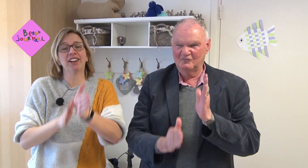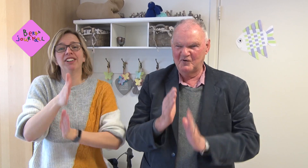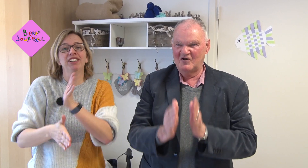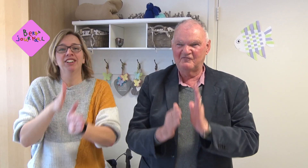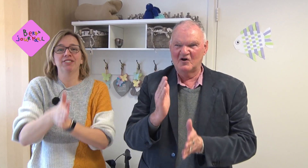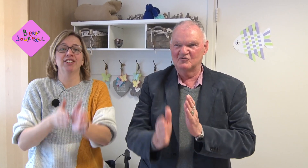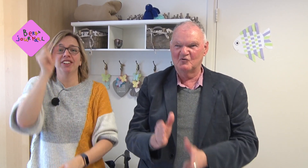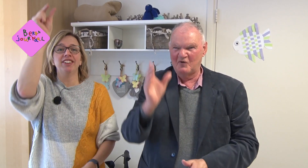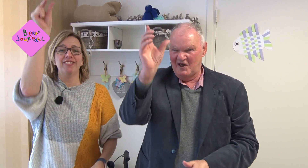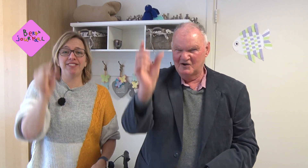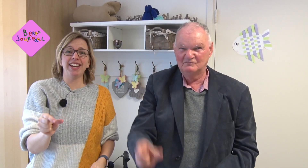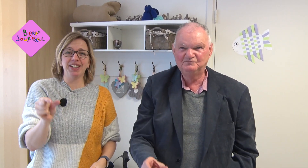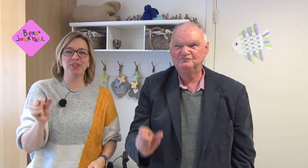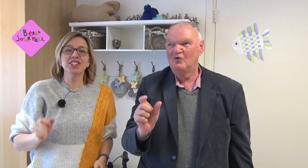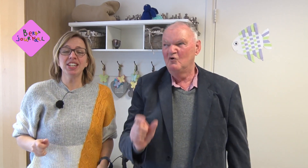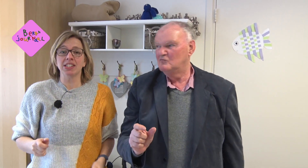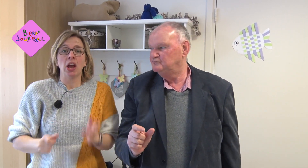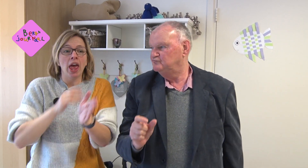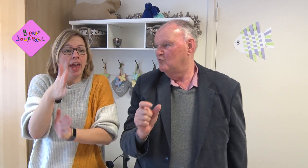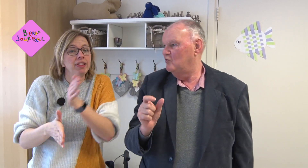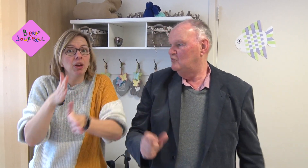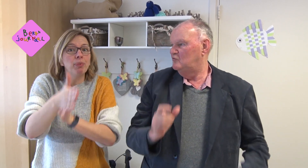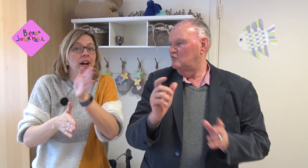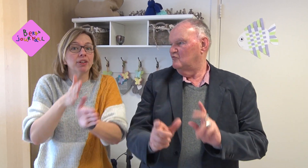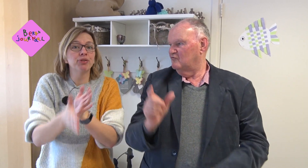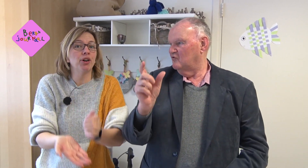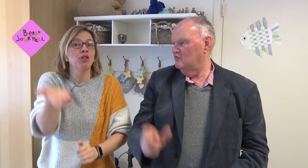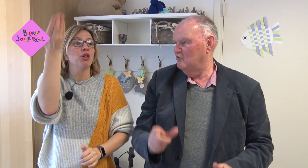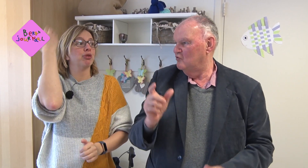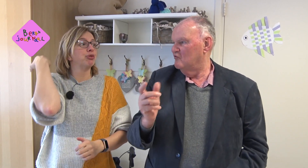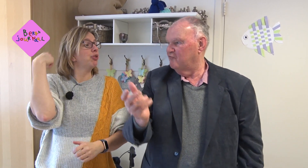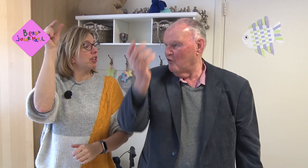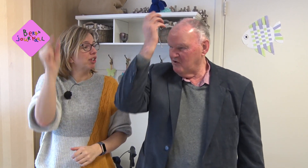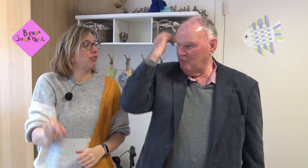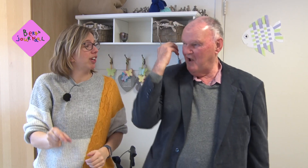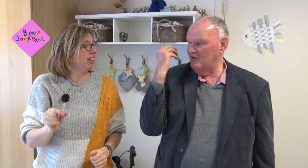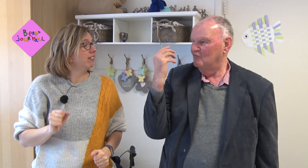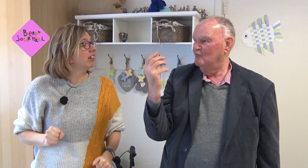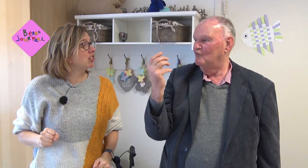van de week precies het gebaar van vorige week was